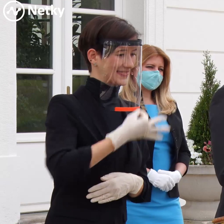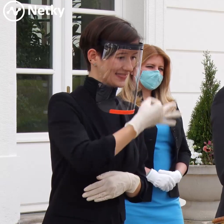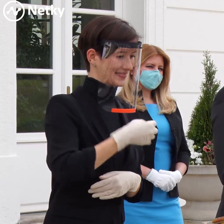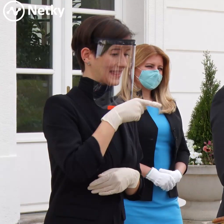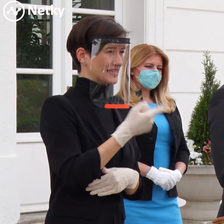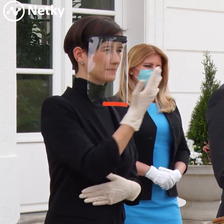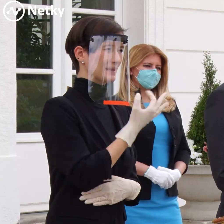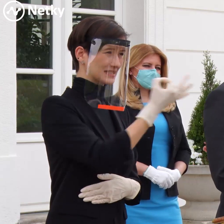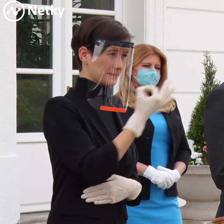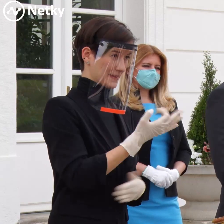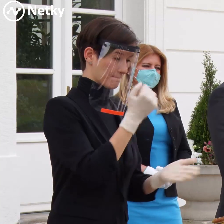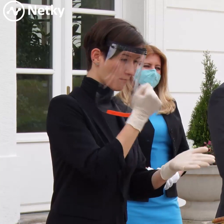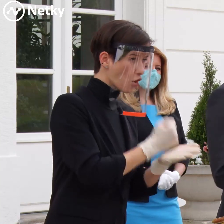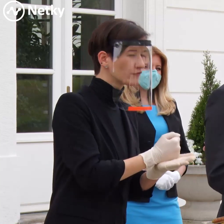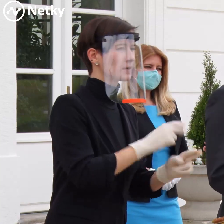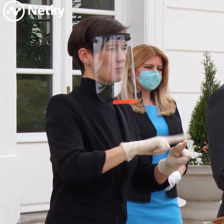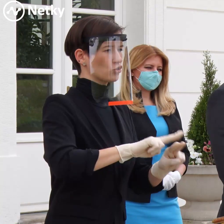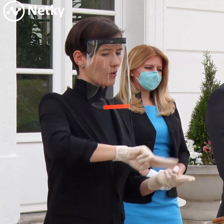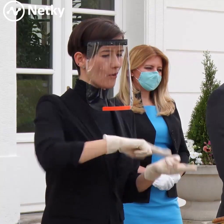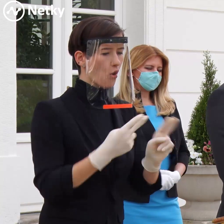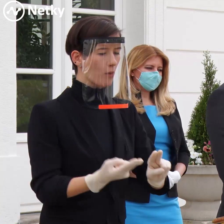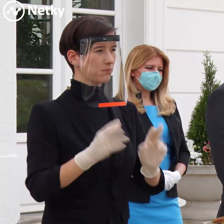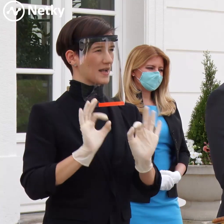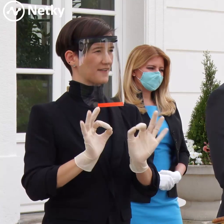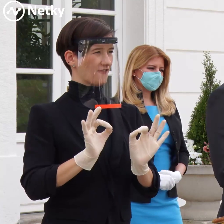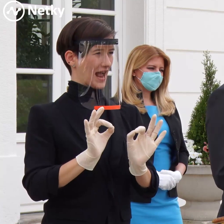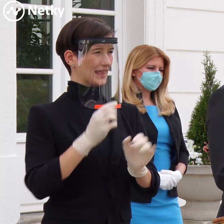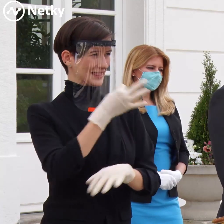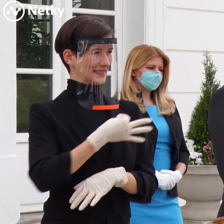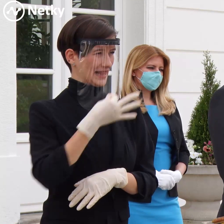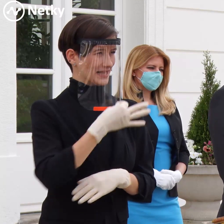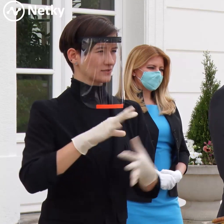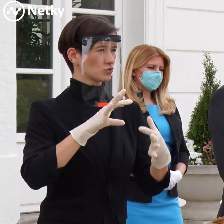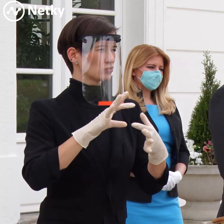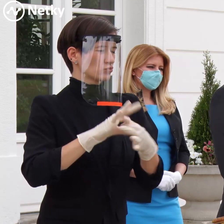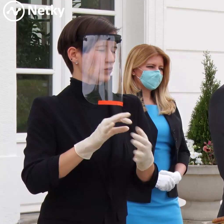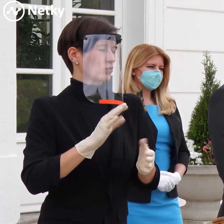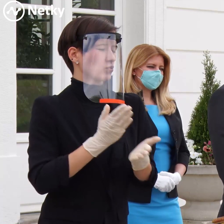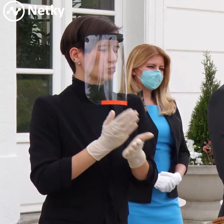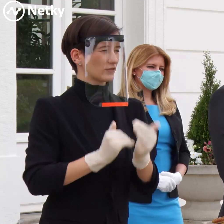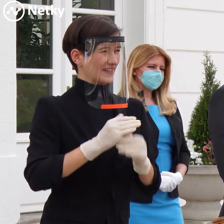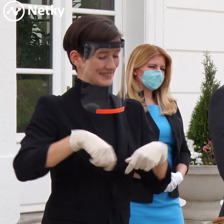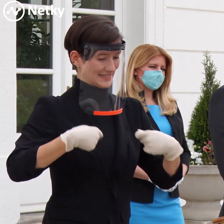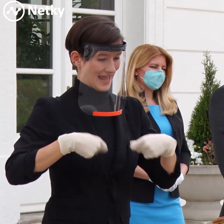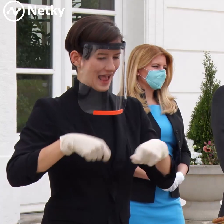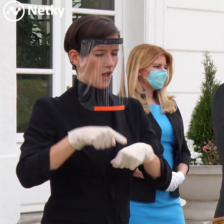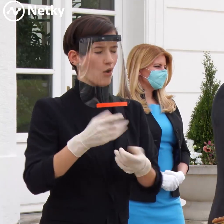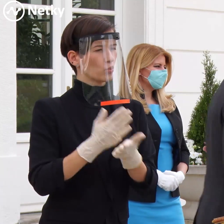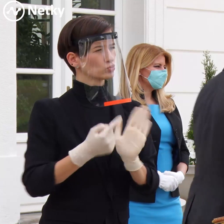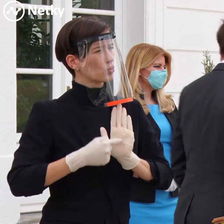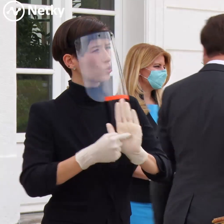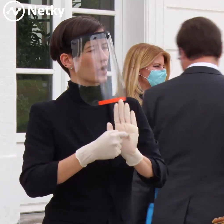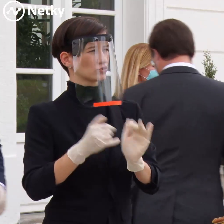nielen u toho samotného klienta, ale u celého domovu sa pretestuje tými štandardnými PCR testami, či tam tá infekcia je naozaj klinicky prítomná.